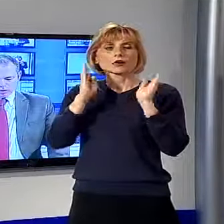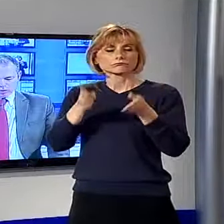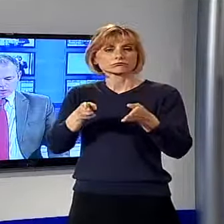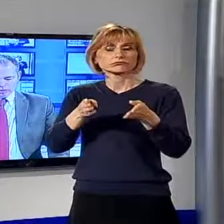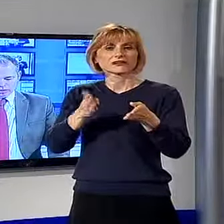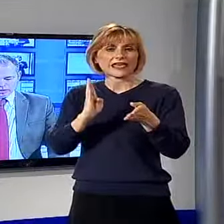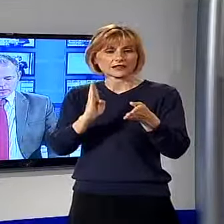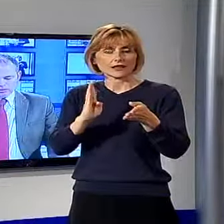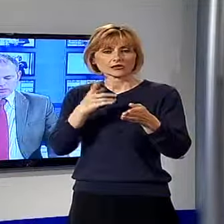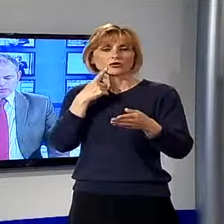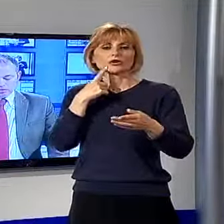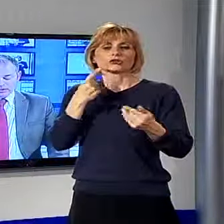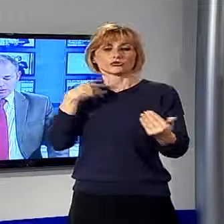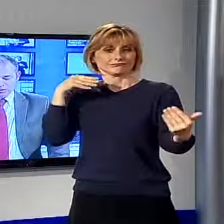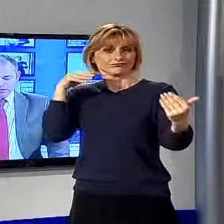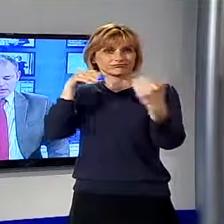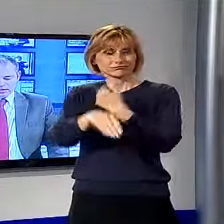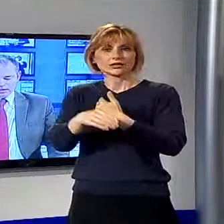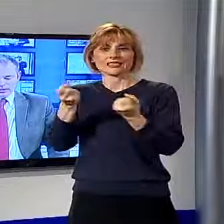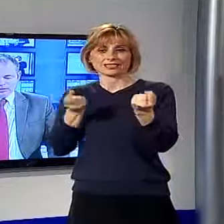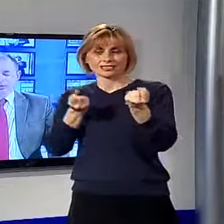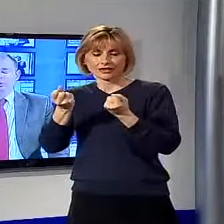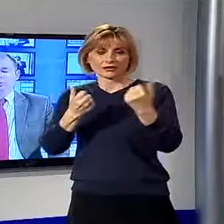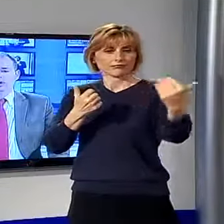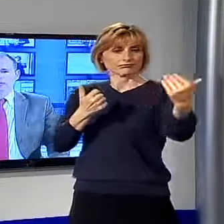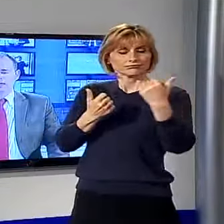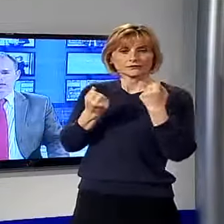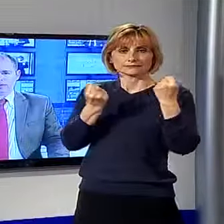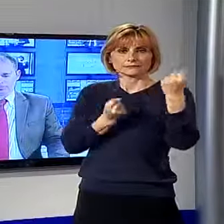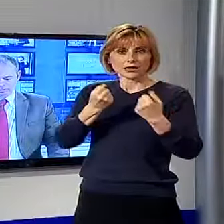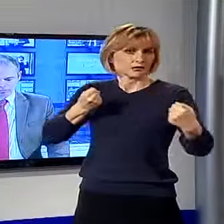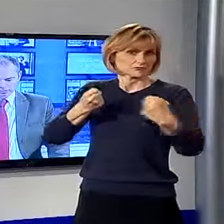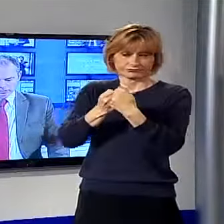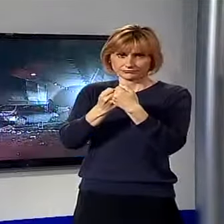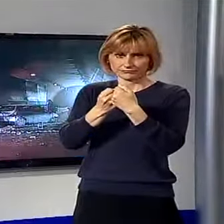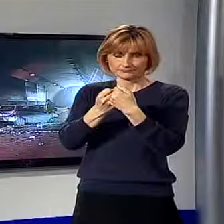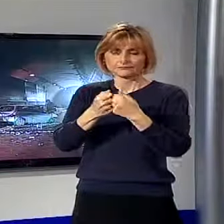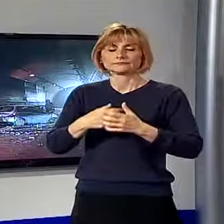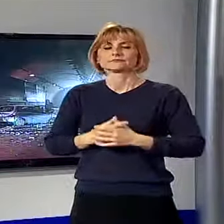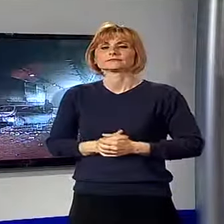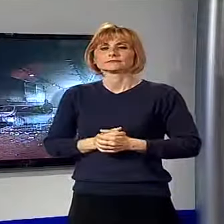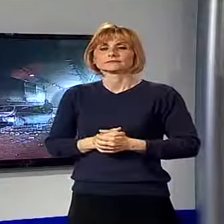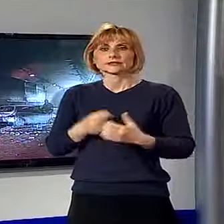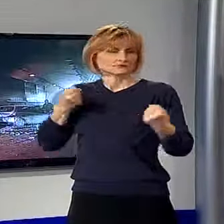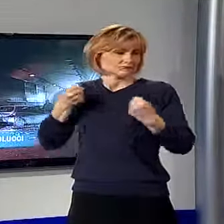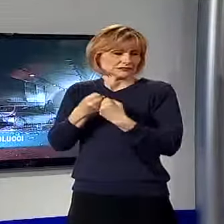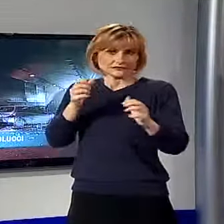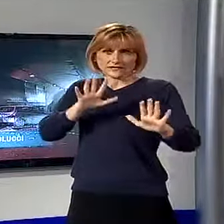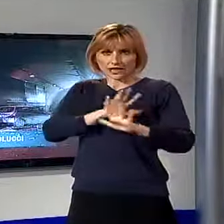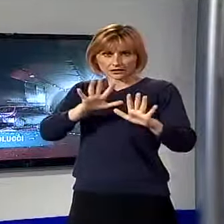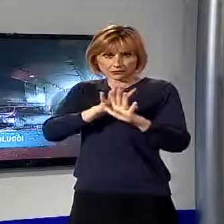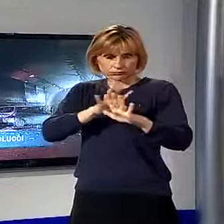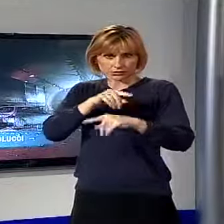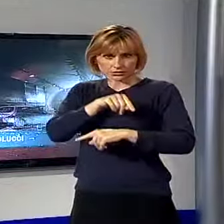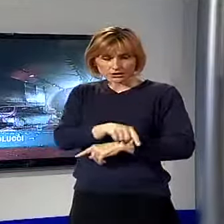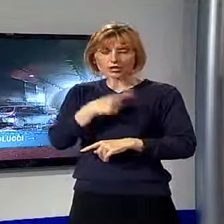scontro contro un tir un anziano di 80 anni di Borgo Amozzano. Uno schianto terribile che non gli ha